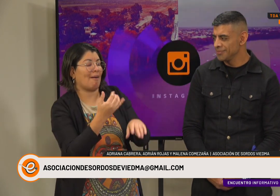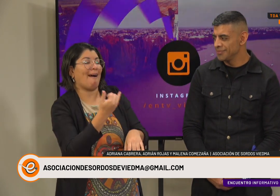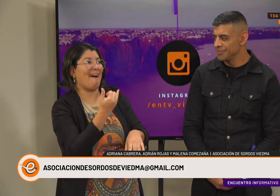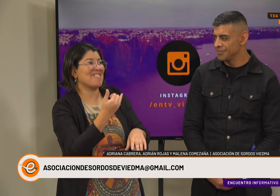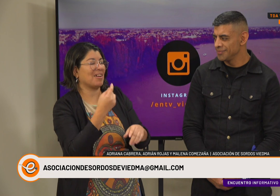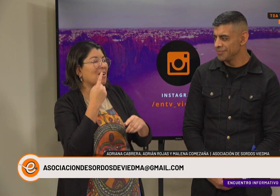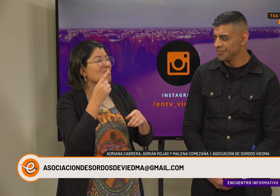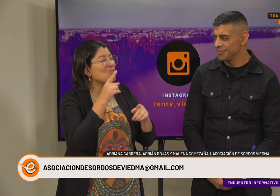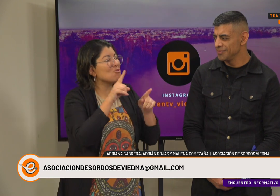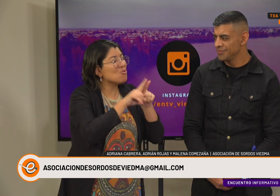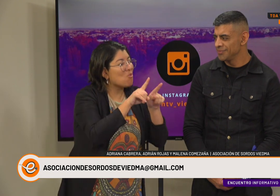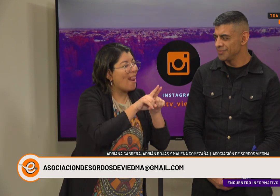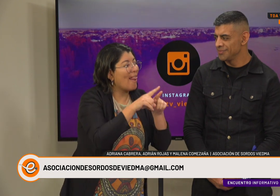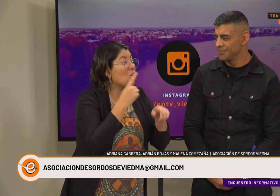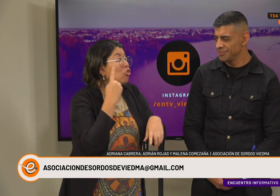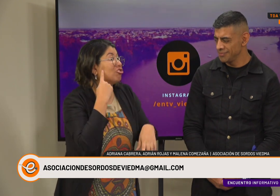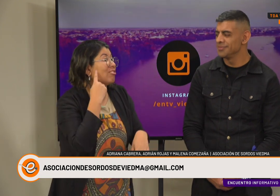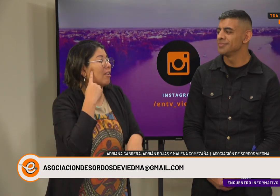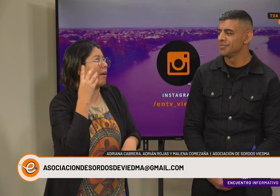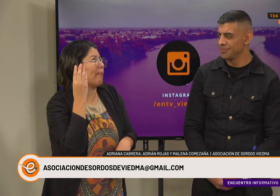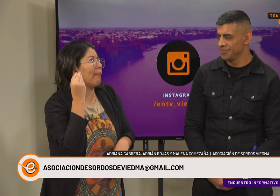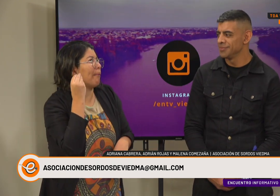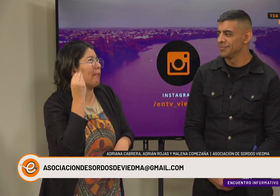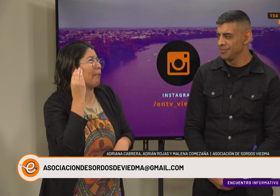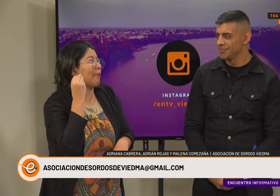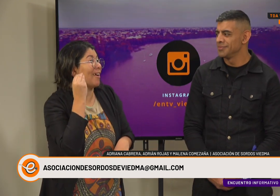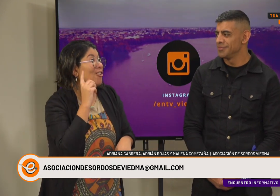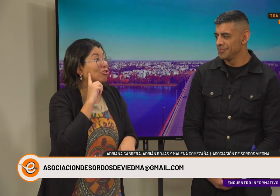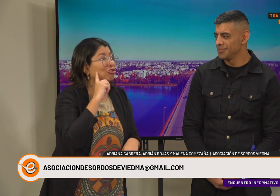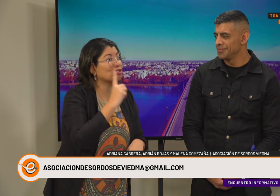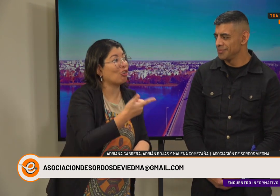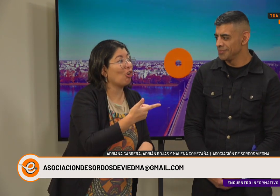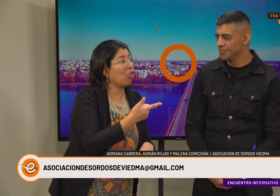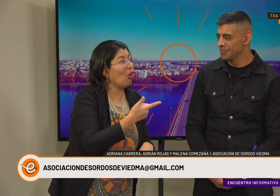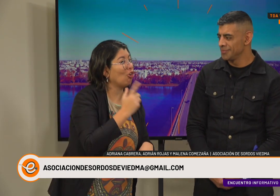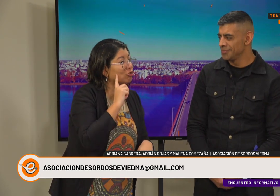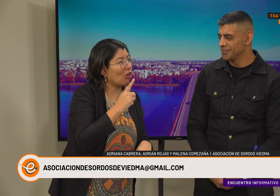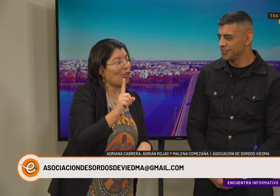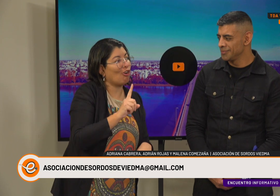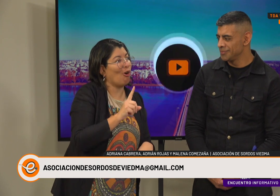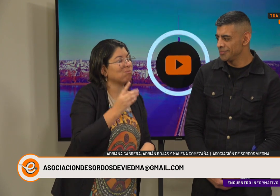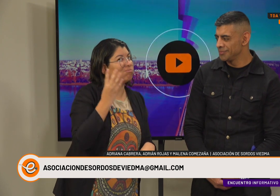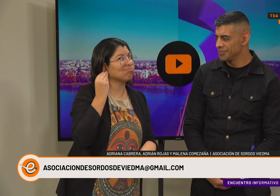Todo muy visual, se entienden las personas. Desde la gestualidad. Claro.